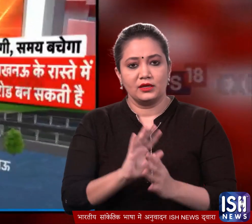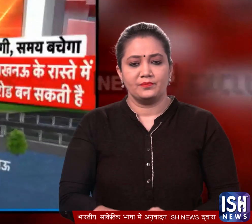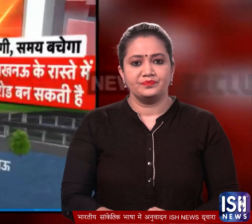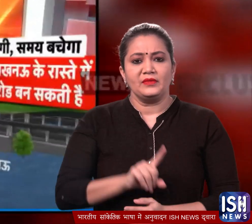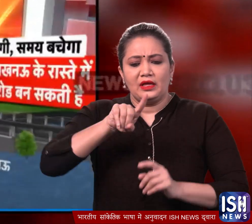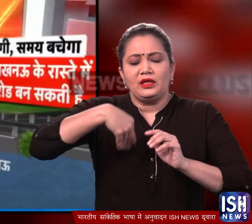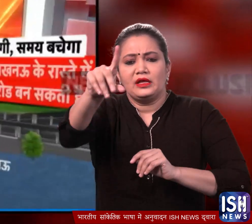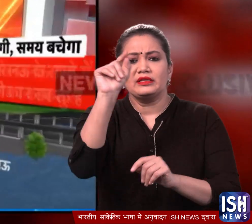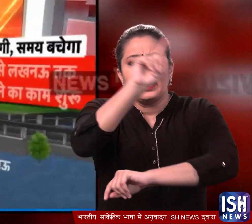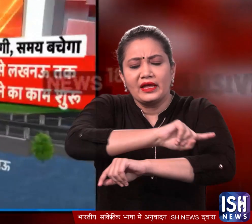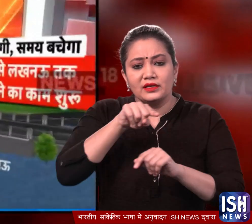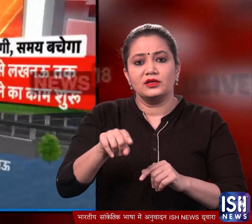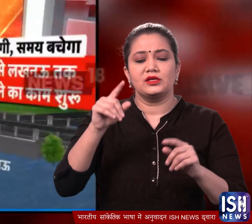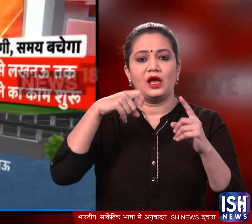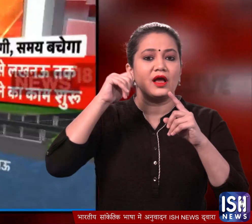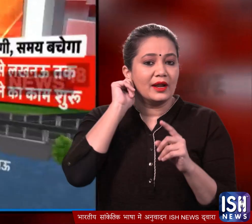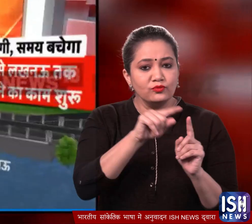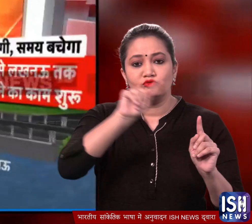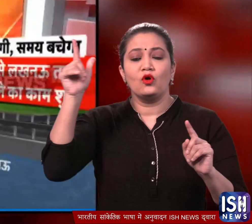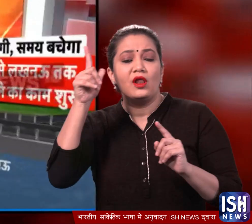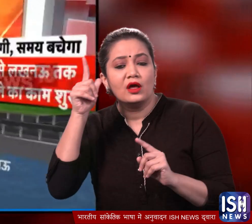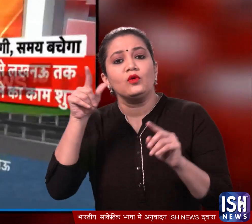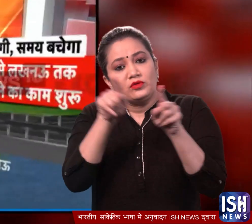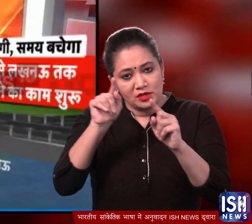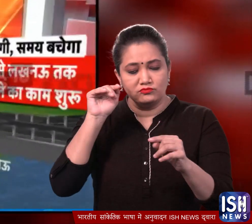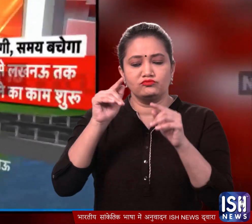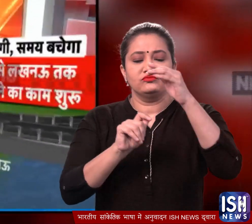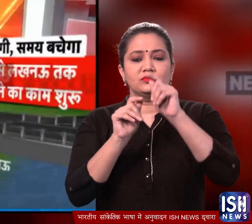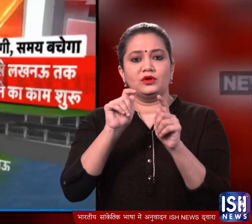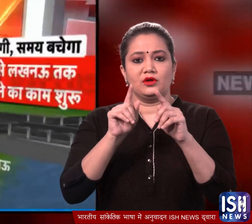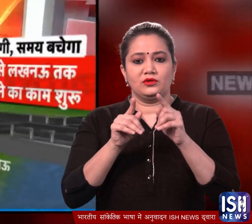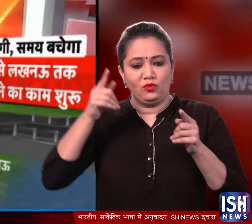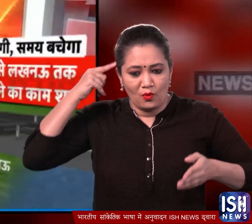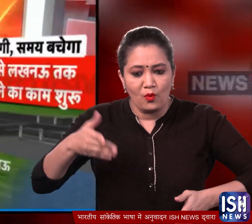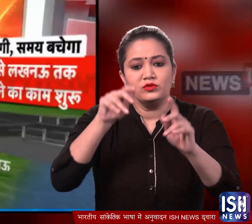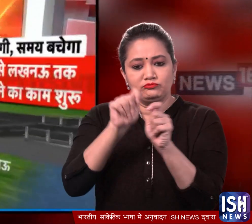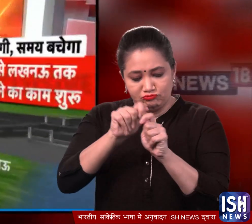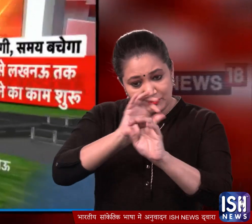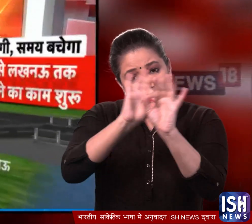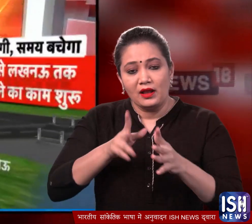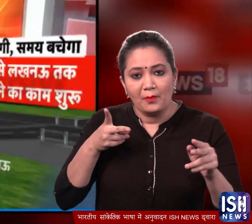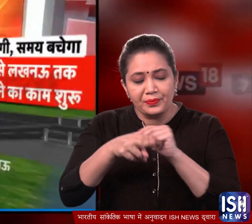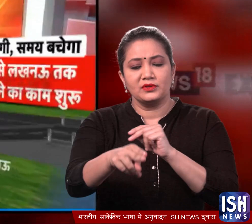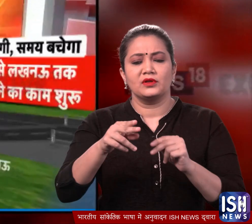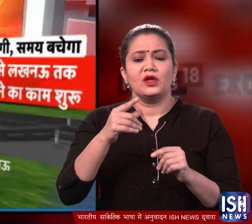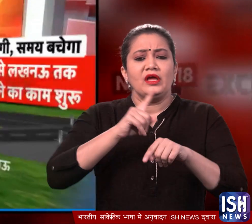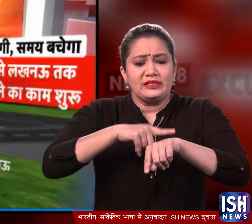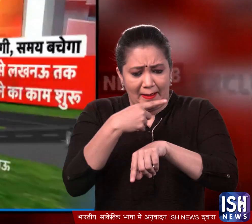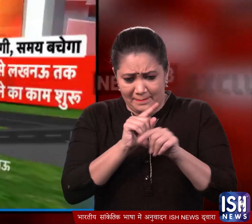वैसे अगले दस दिन में केंद सरकार कानपुर से लखनाओ तक ऐसी ही एक सड़क का शिलन्यास करने वाली है जिससे दोनों शहरों के बीच की दूरी